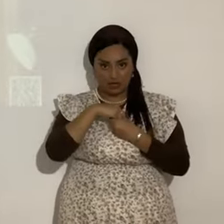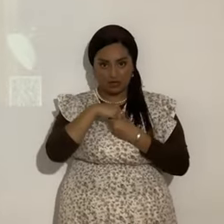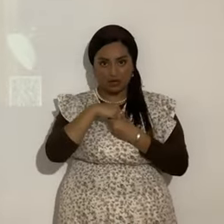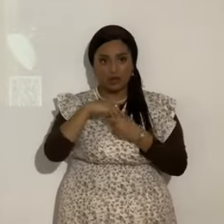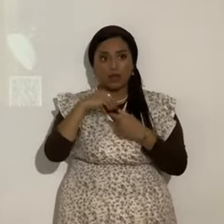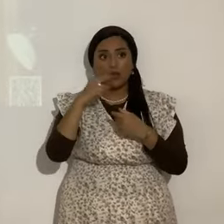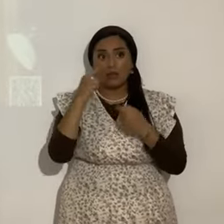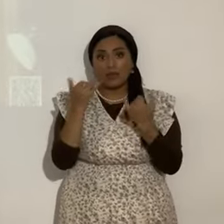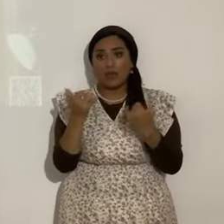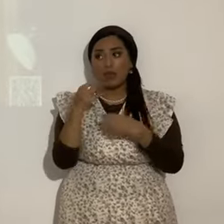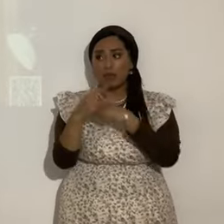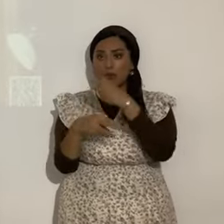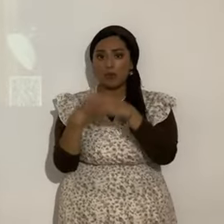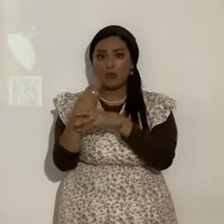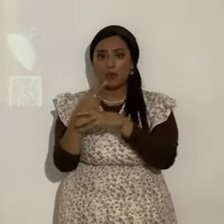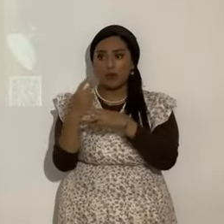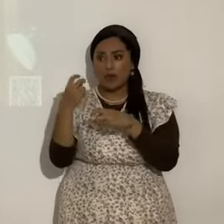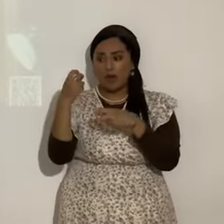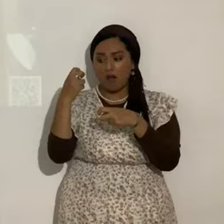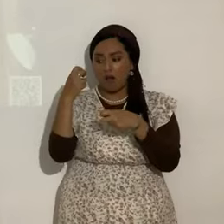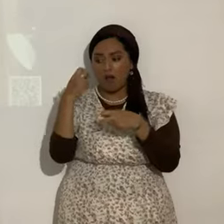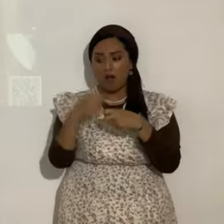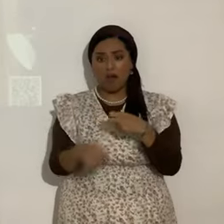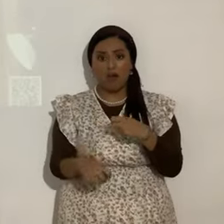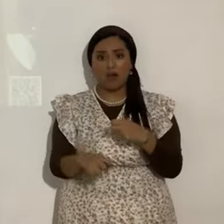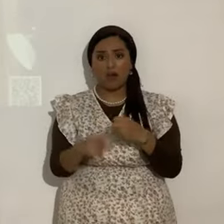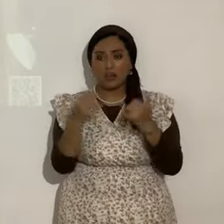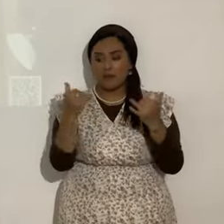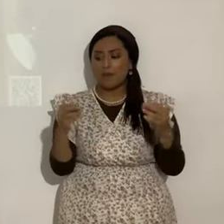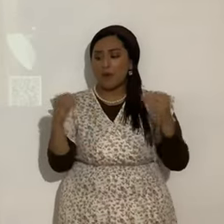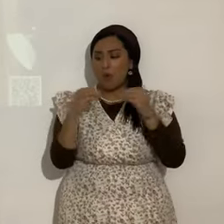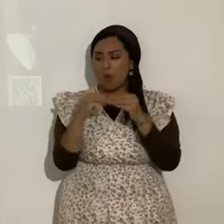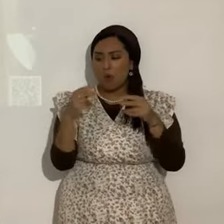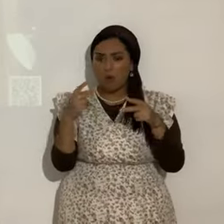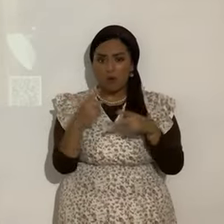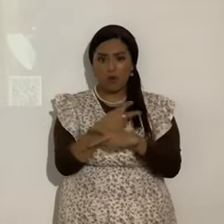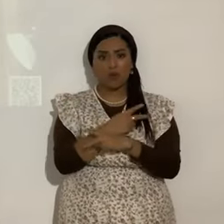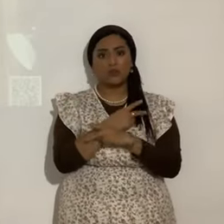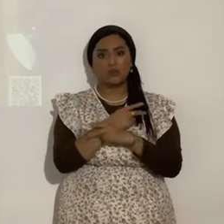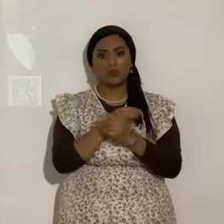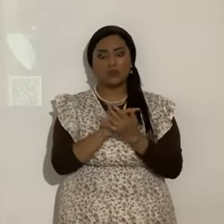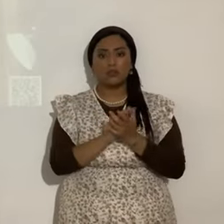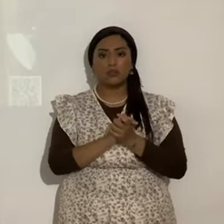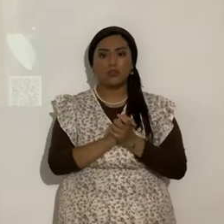ya no andan bien en la tierra nunca han andado bien pero ahorita están peor y entonces a ver